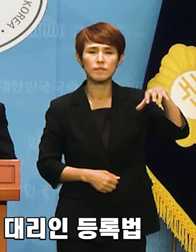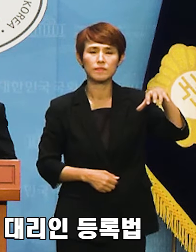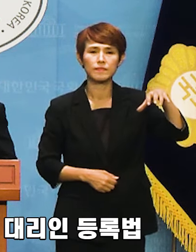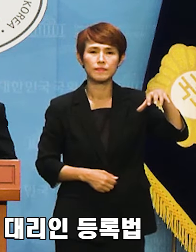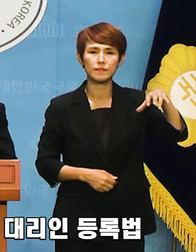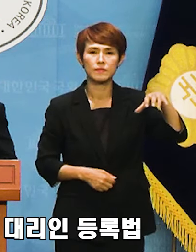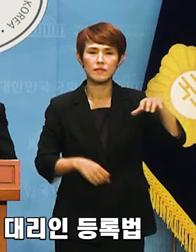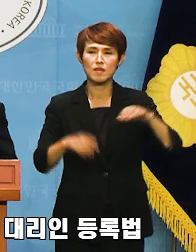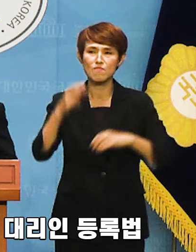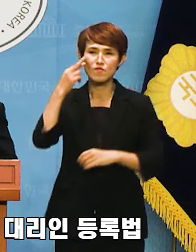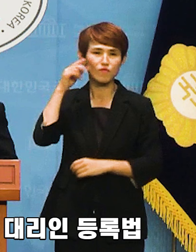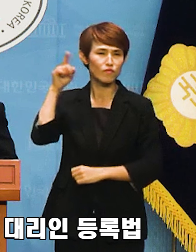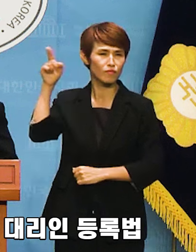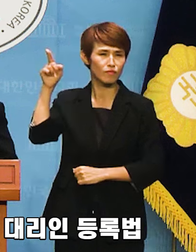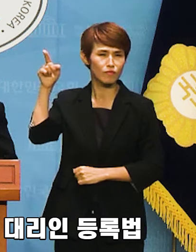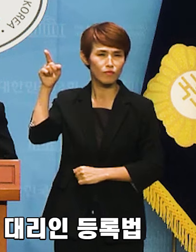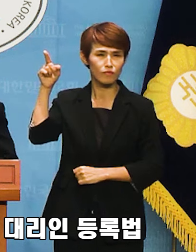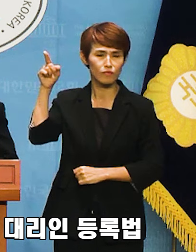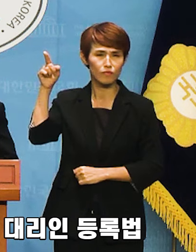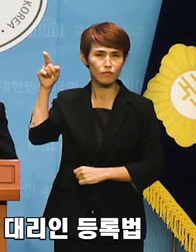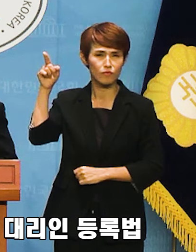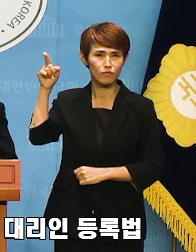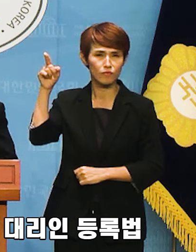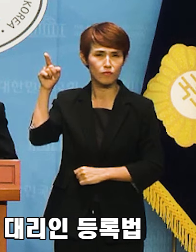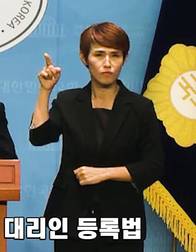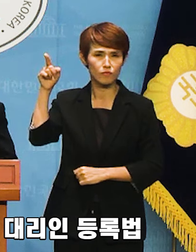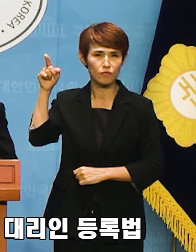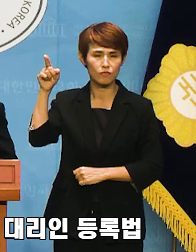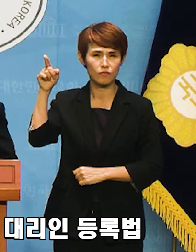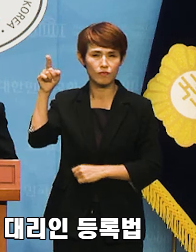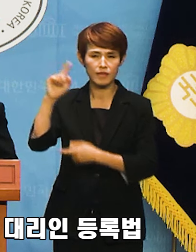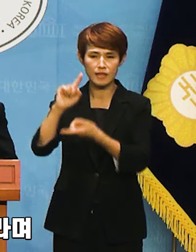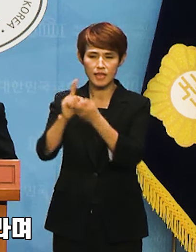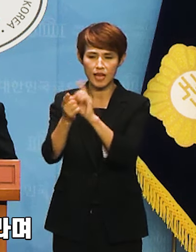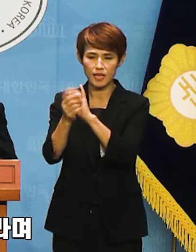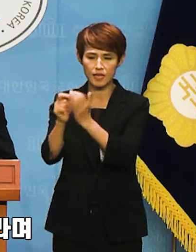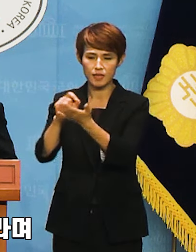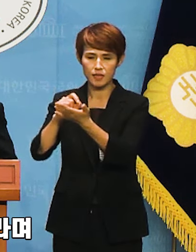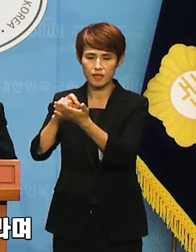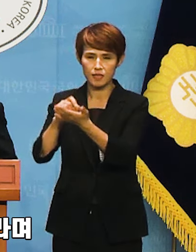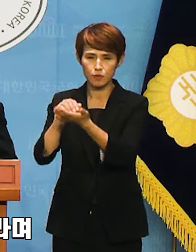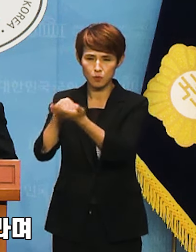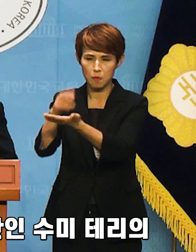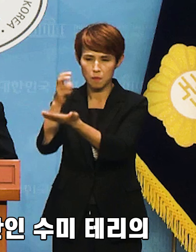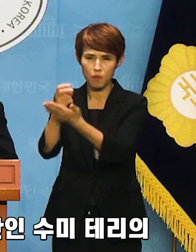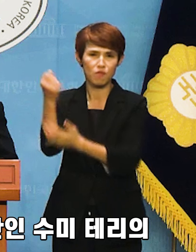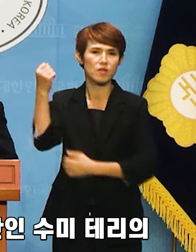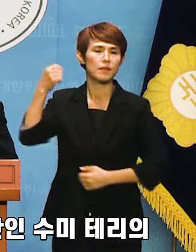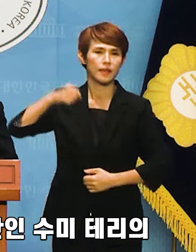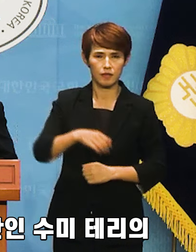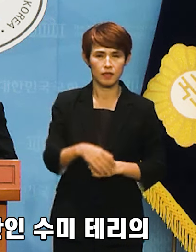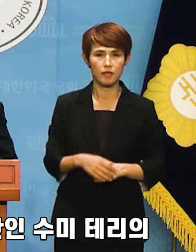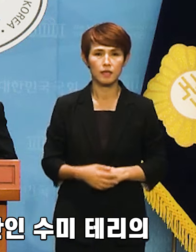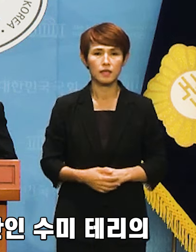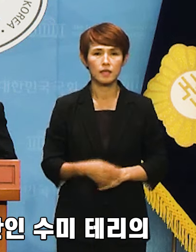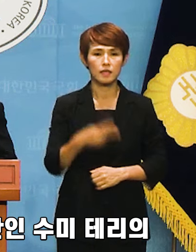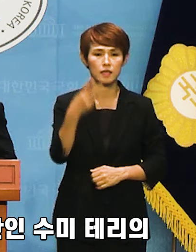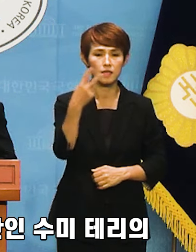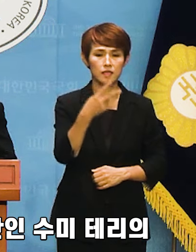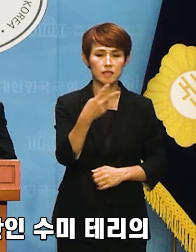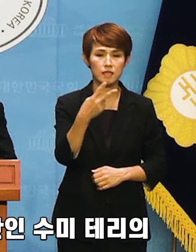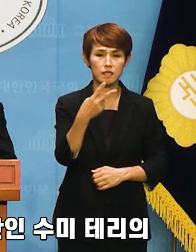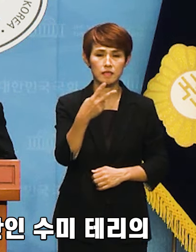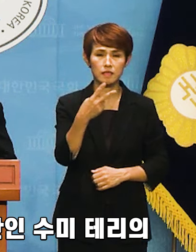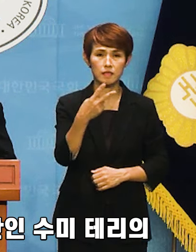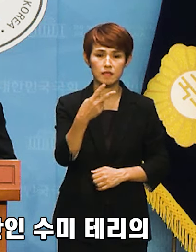사건이 미국의 미국 대리인 등록법 위반 사안이라며 13년 전